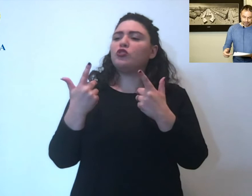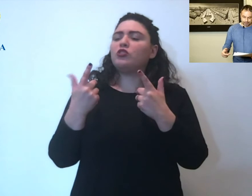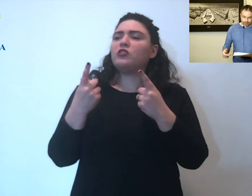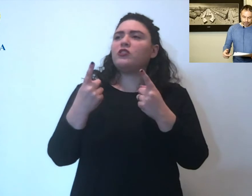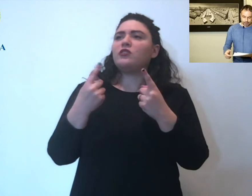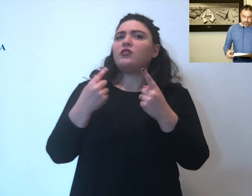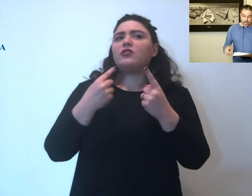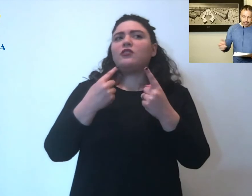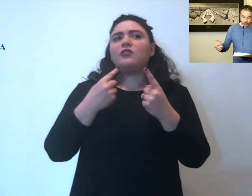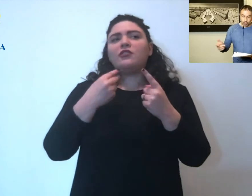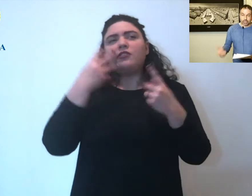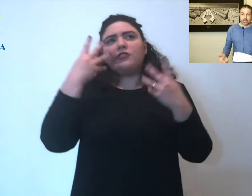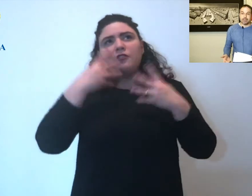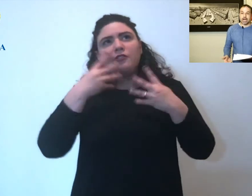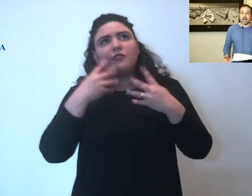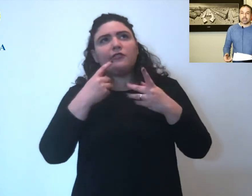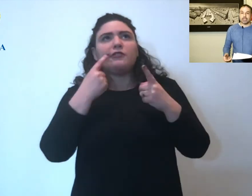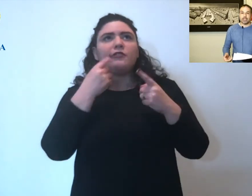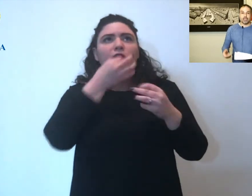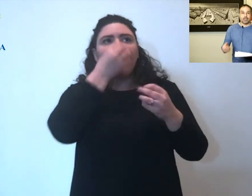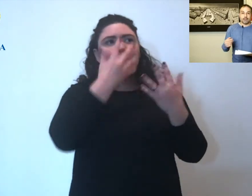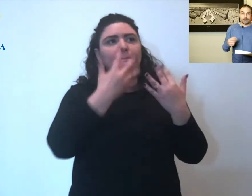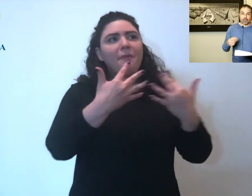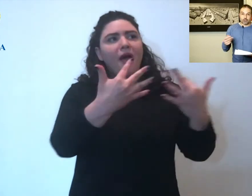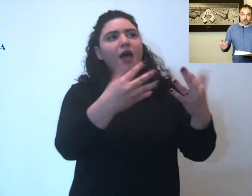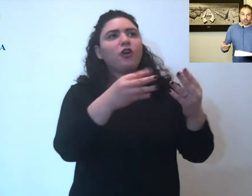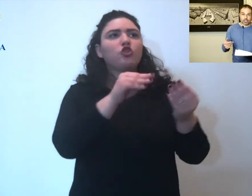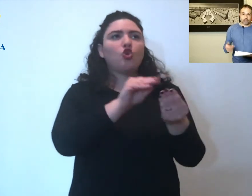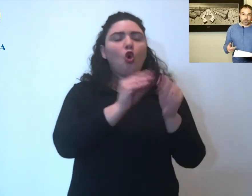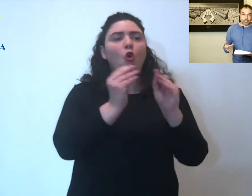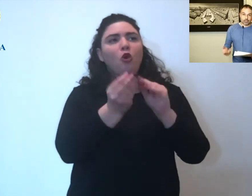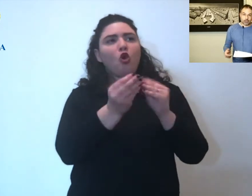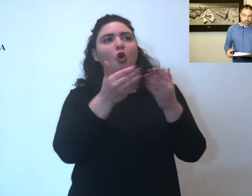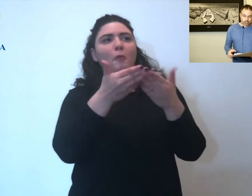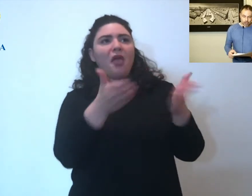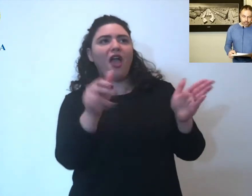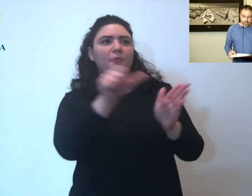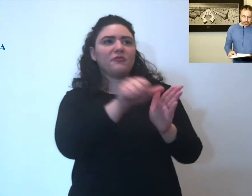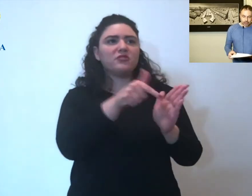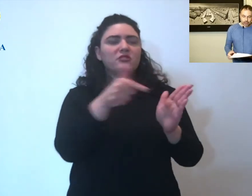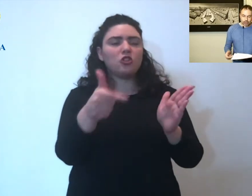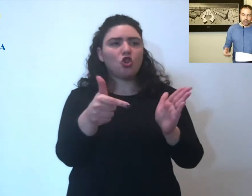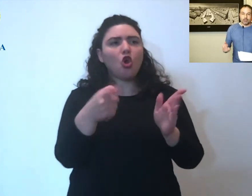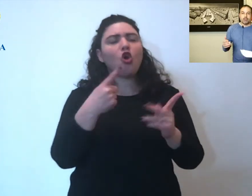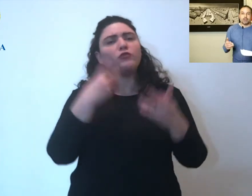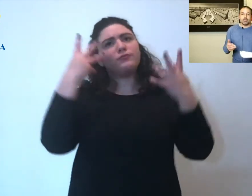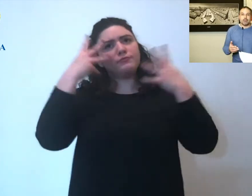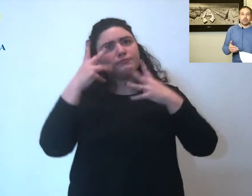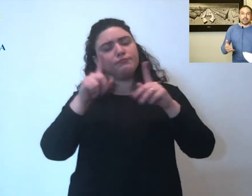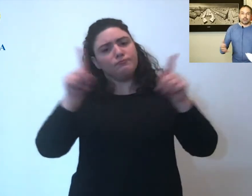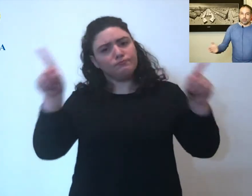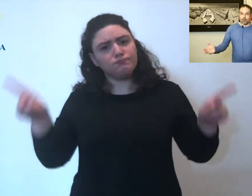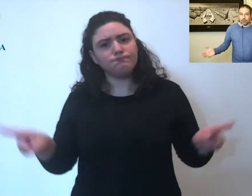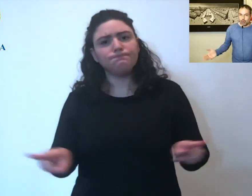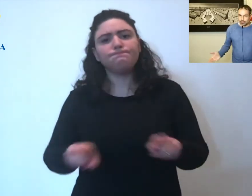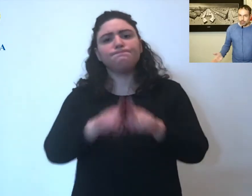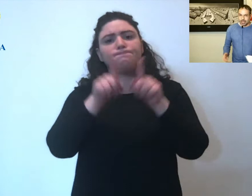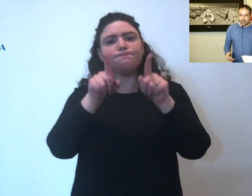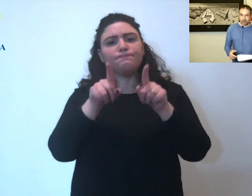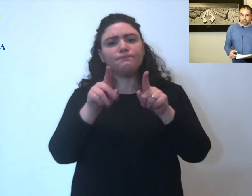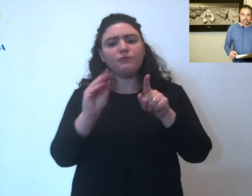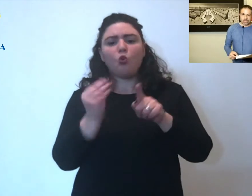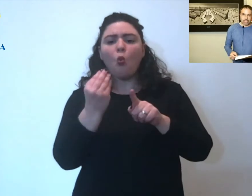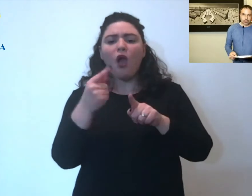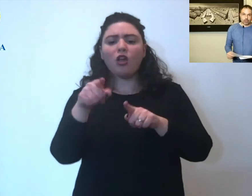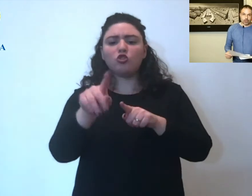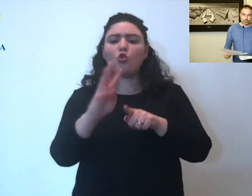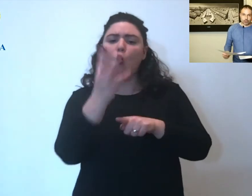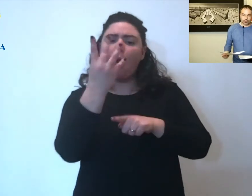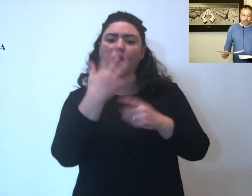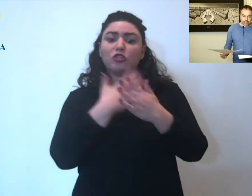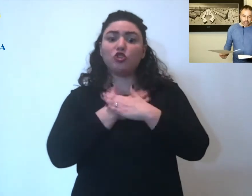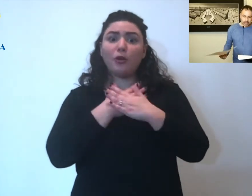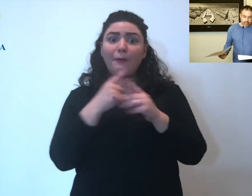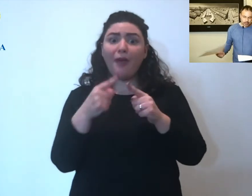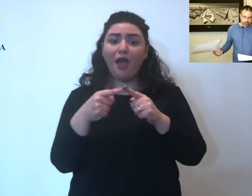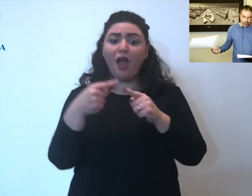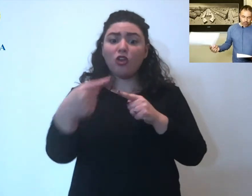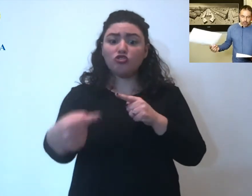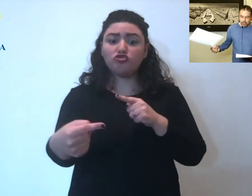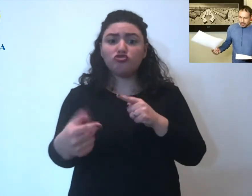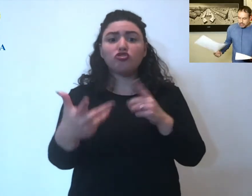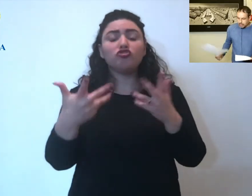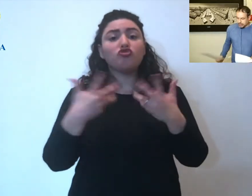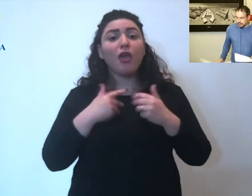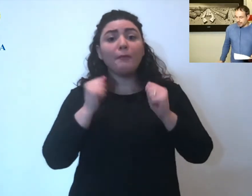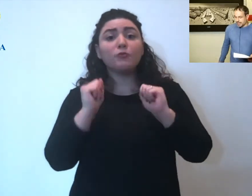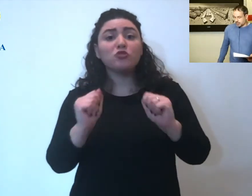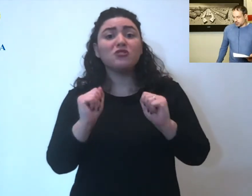'apertura dei parchi faccio lo stesso identico ragionamento nel momento in cui il 4 maggio ci saranno delle opportunità di